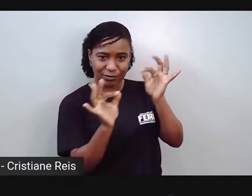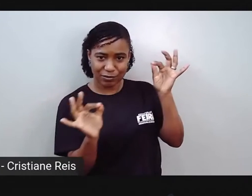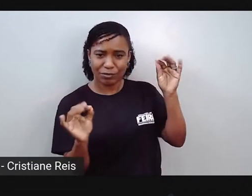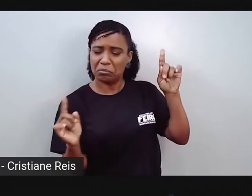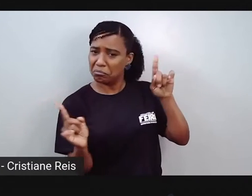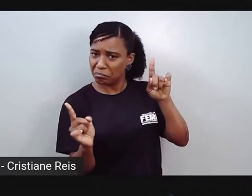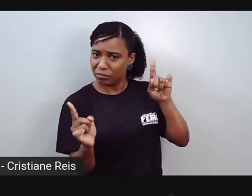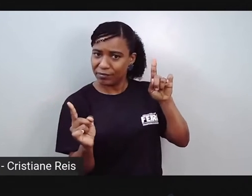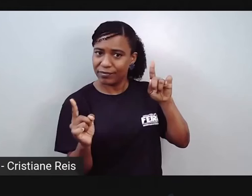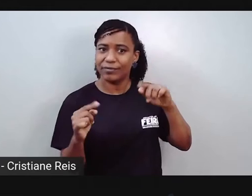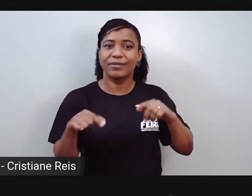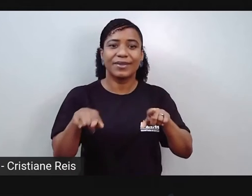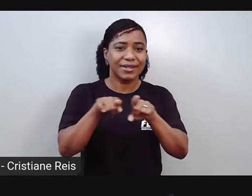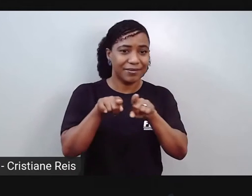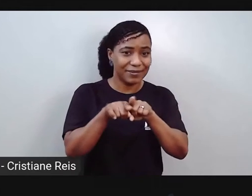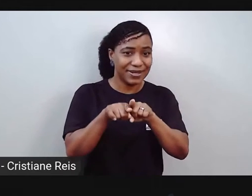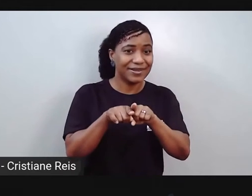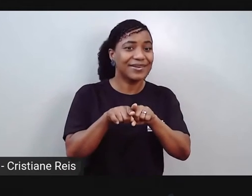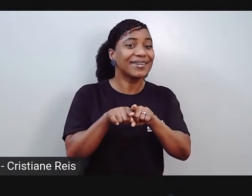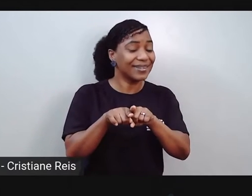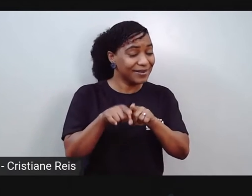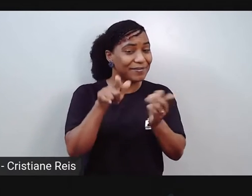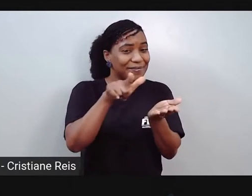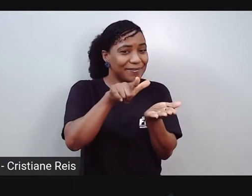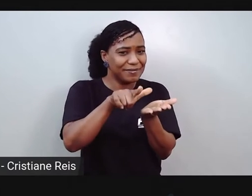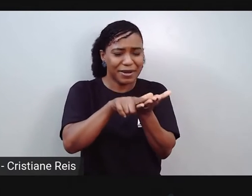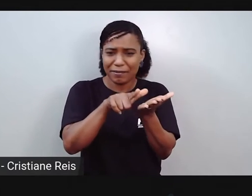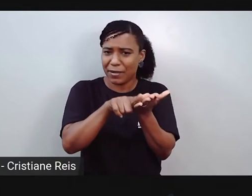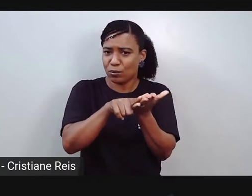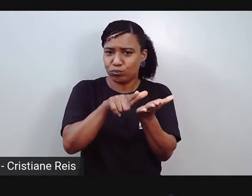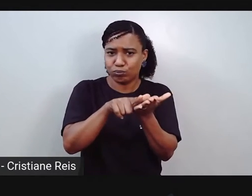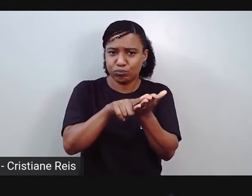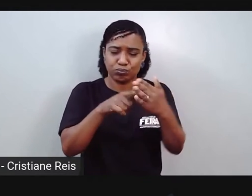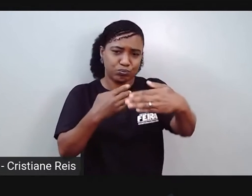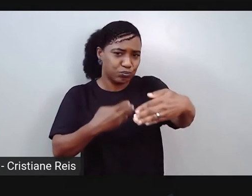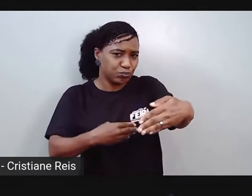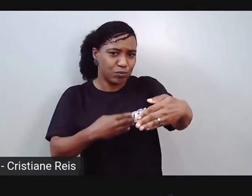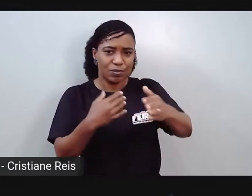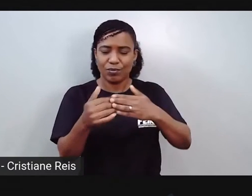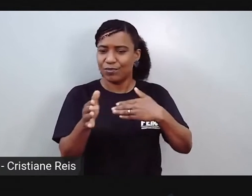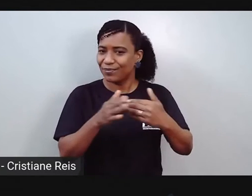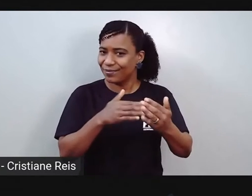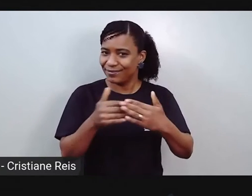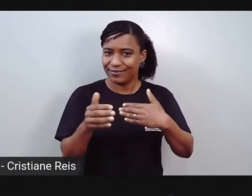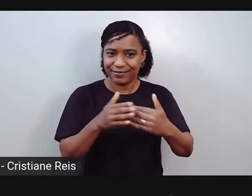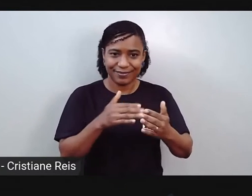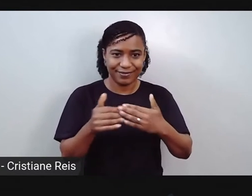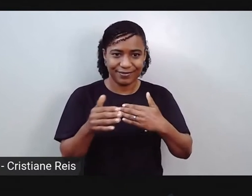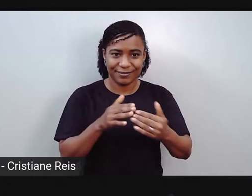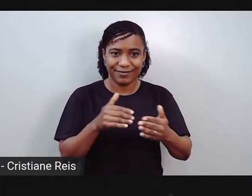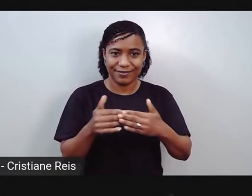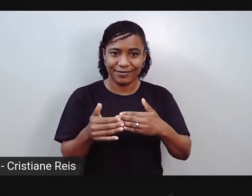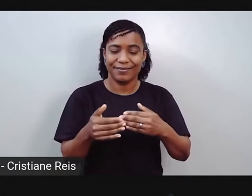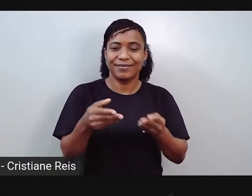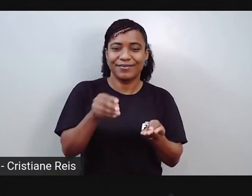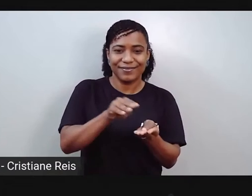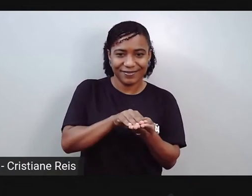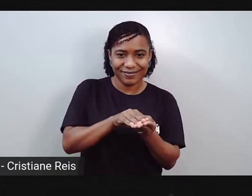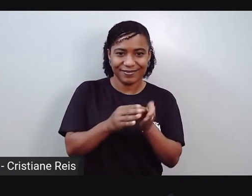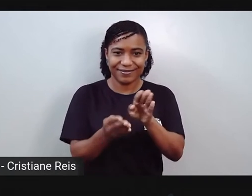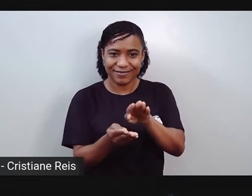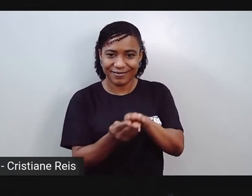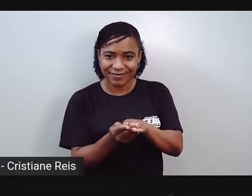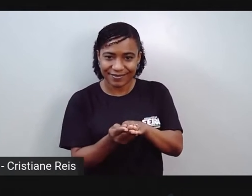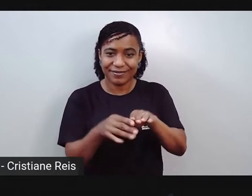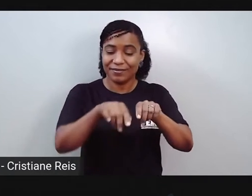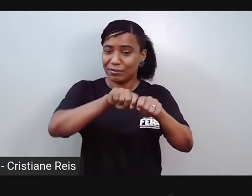E também vamos precisar de uma folha qualquer. A folha que você tiver aí, que possa amassar, que você possa